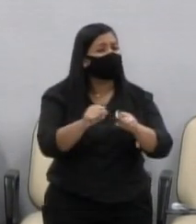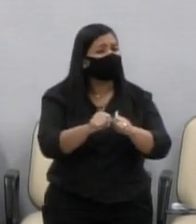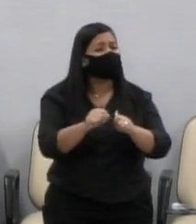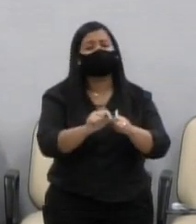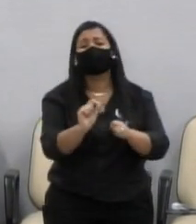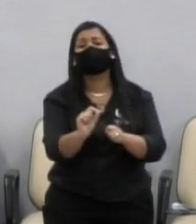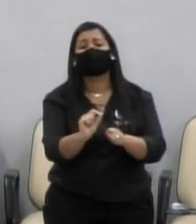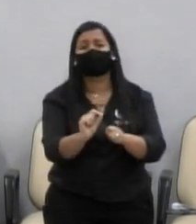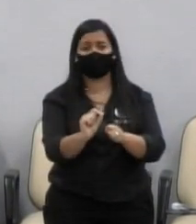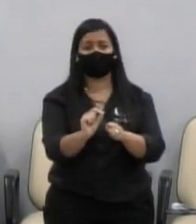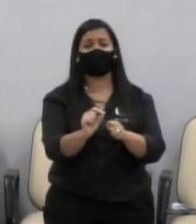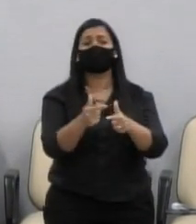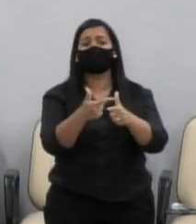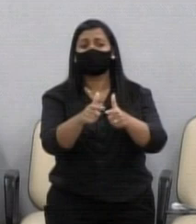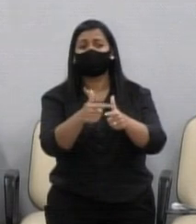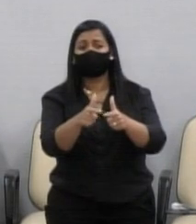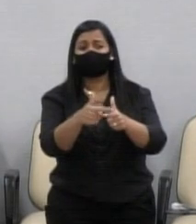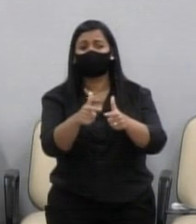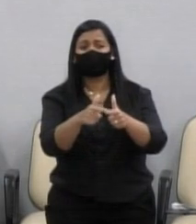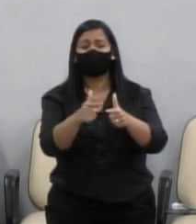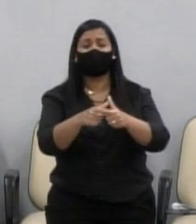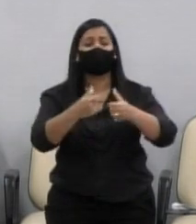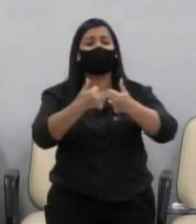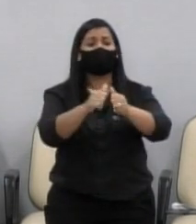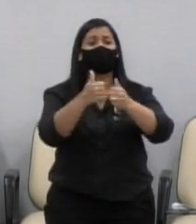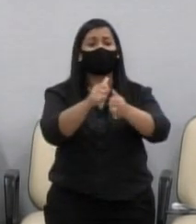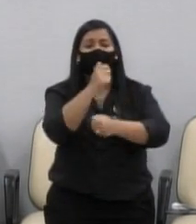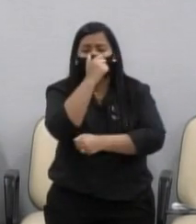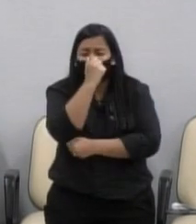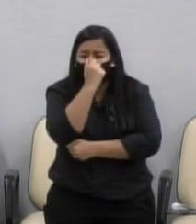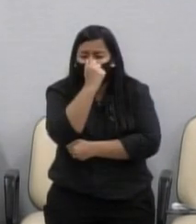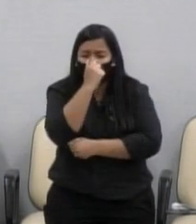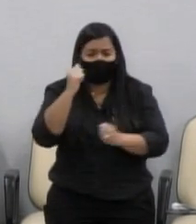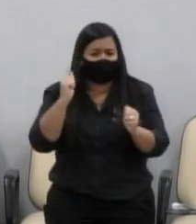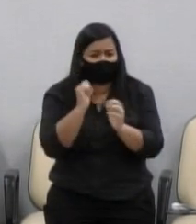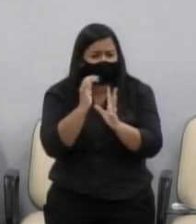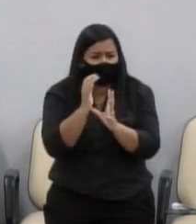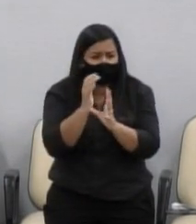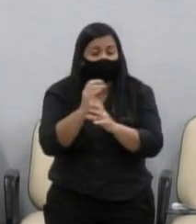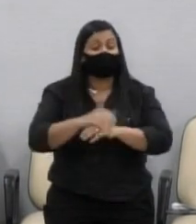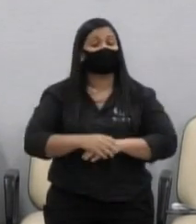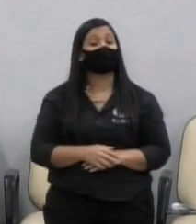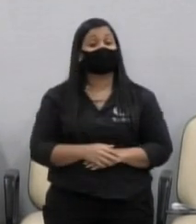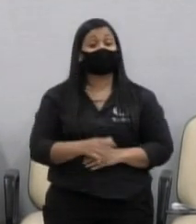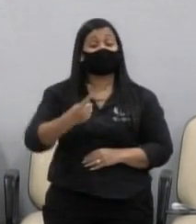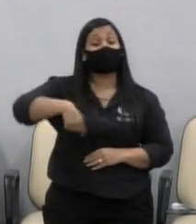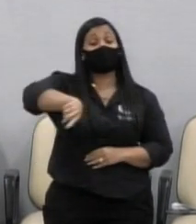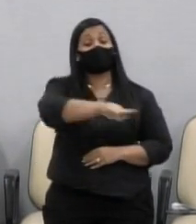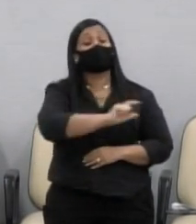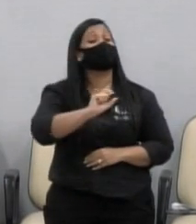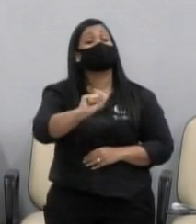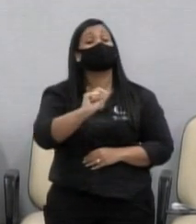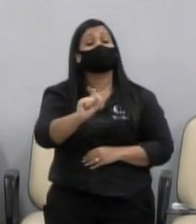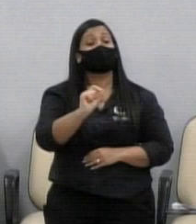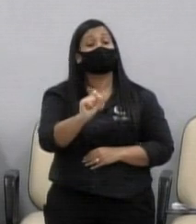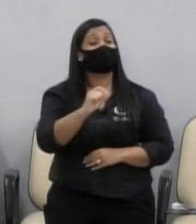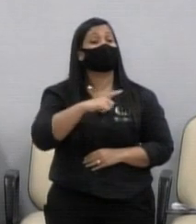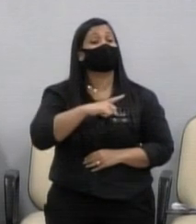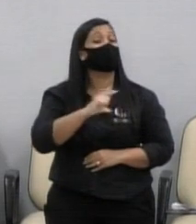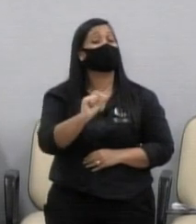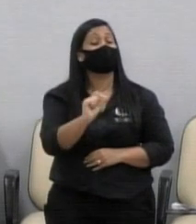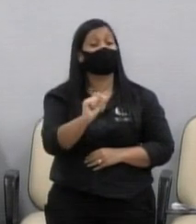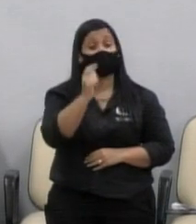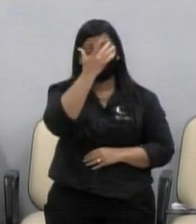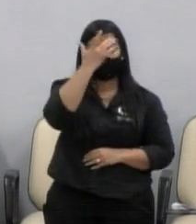solucionar esse problema da lotação nos ônibus e que eles ofereçam aí, os